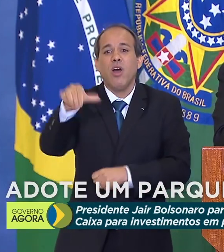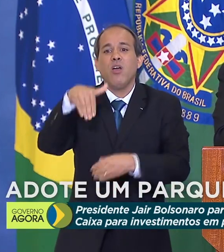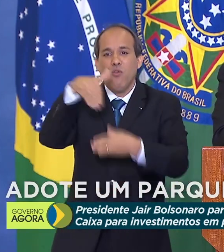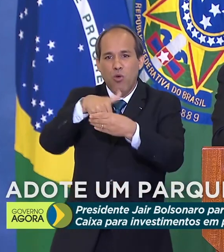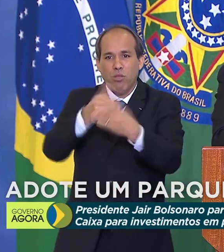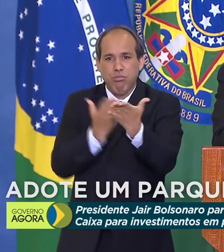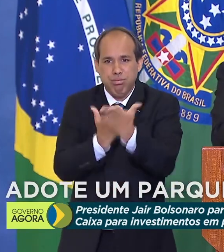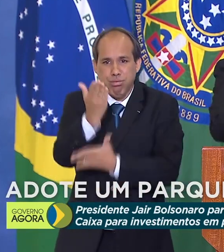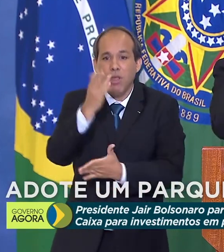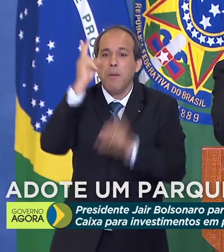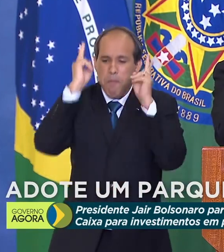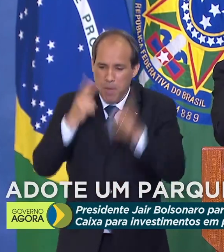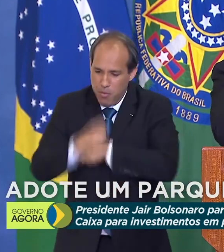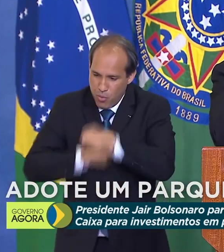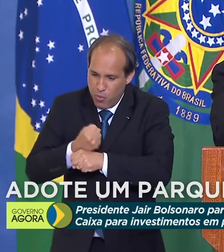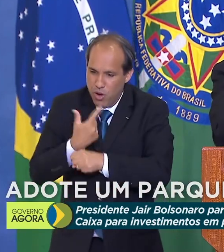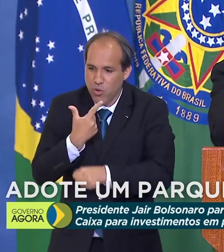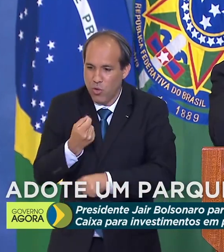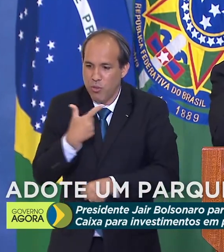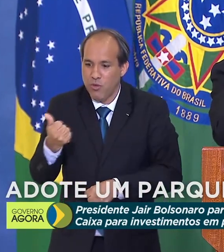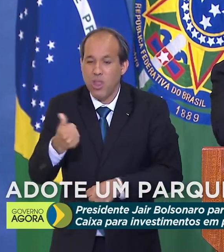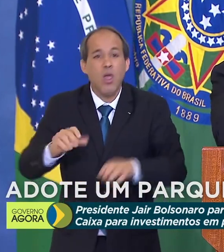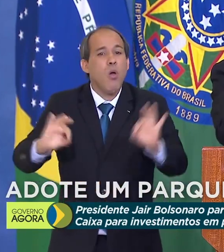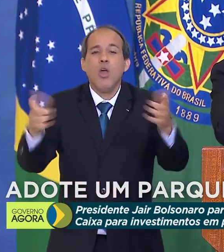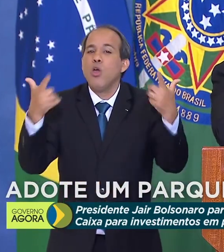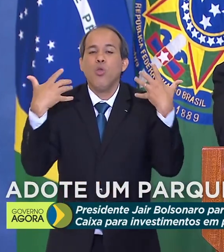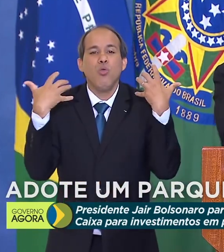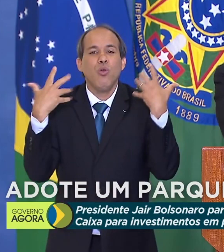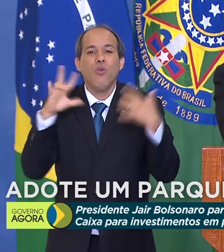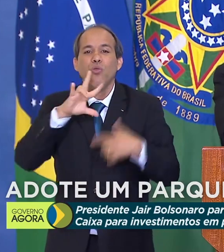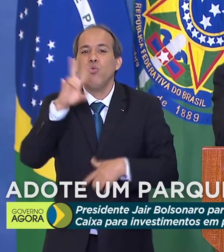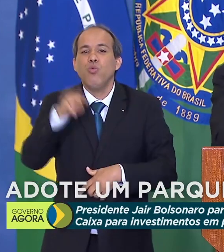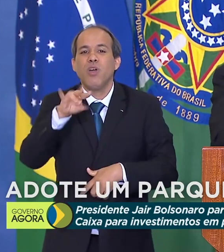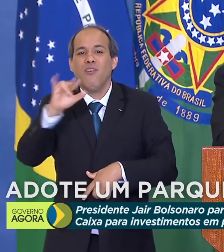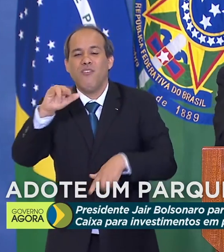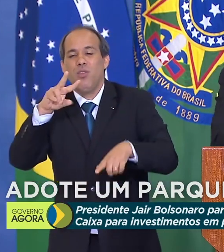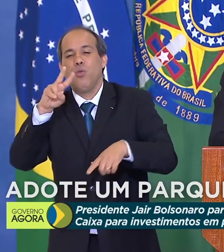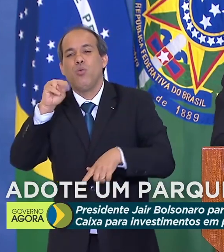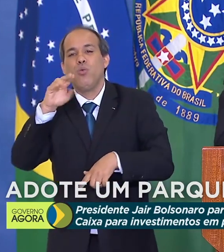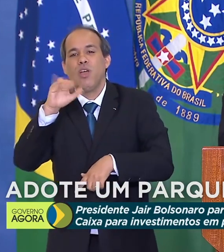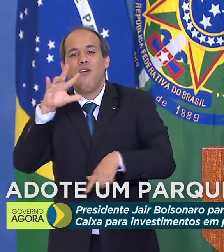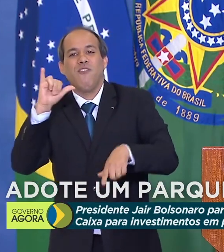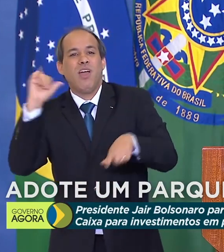impresso em 22. Ninguém passará por cima da decisão do parlamento brasileiro.